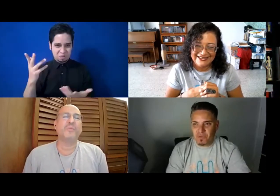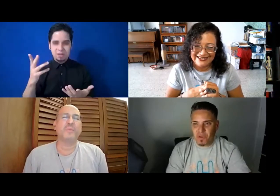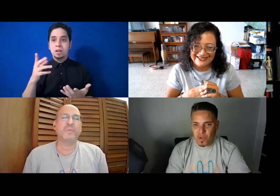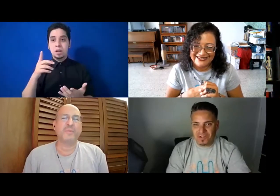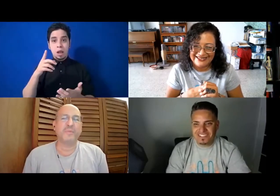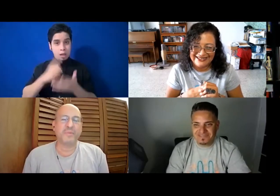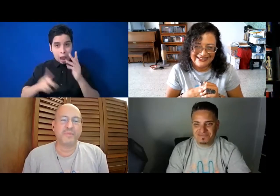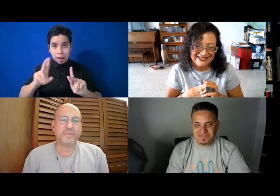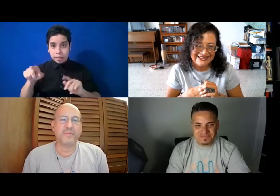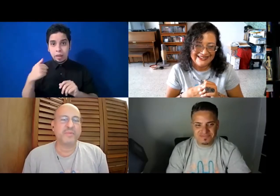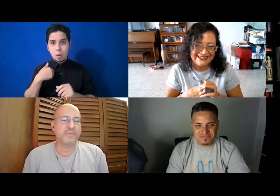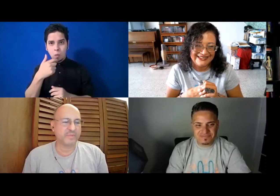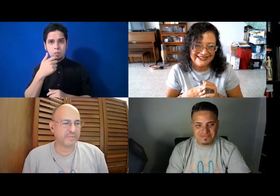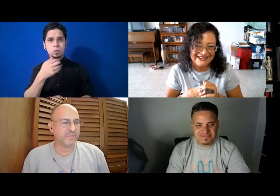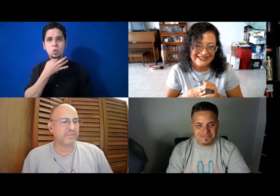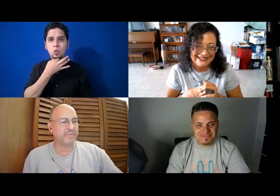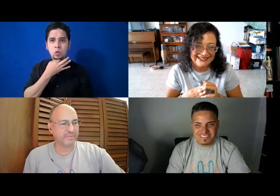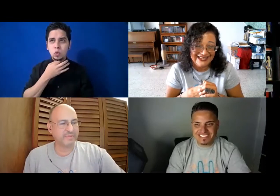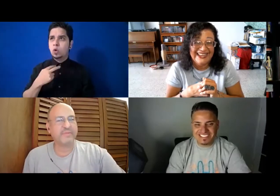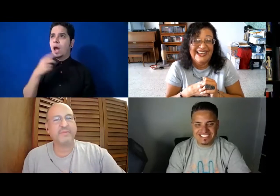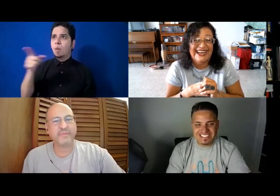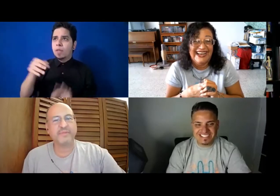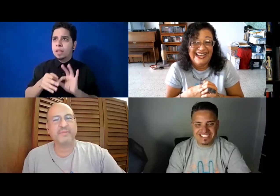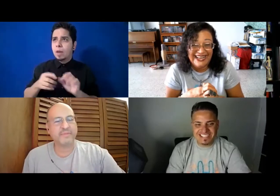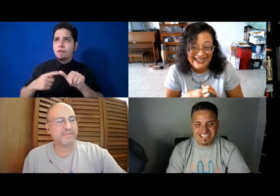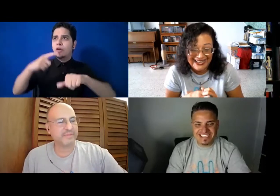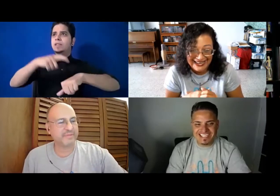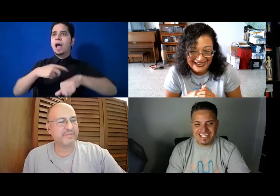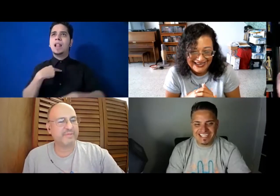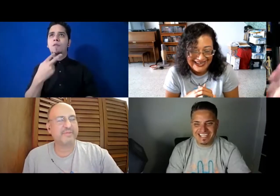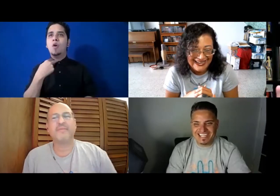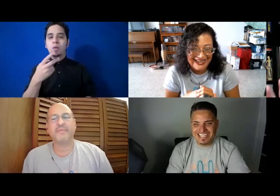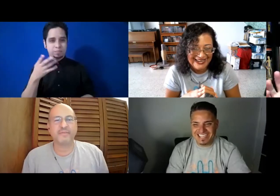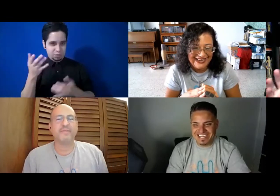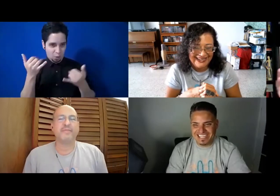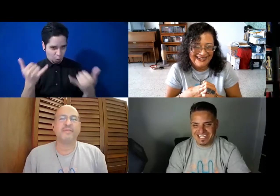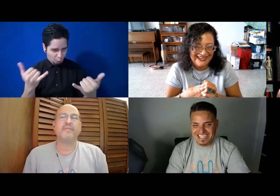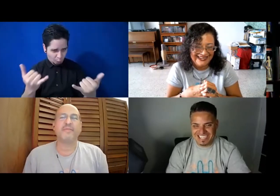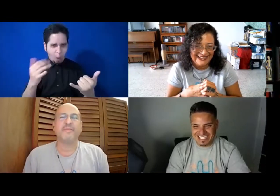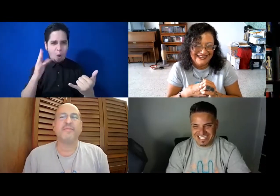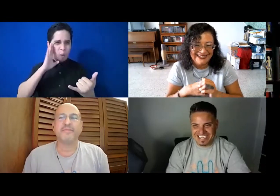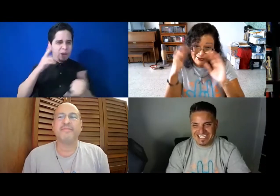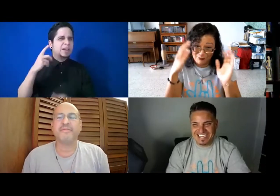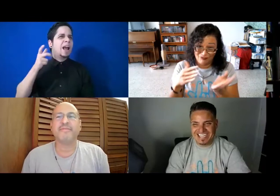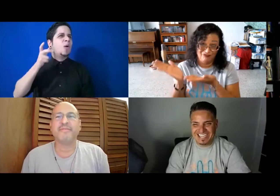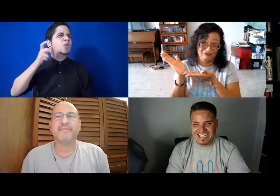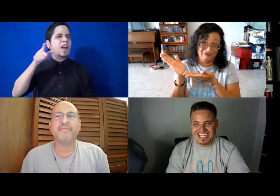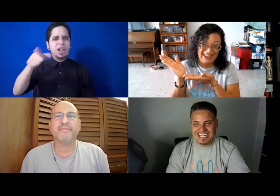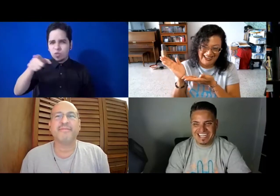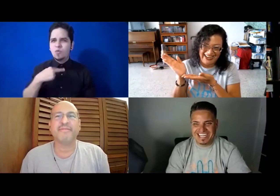curiosidad de cuál es la voz de José L. W. Santiago. ¡Ay! ¡Ay! Esas peticiones se van a cumplir porque